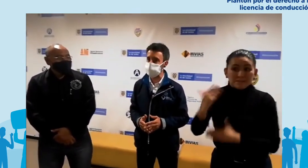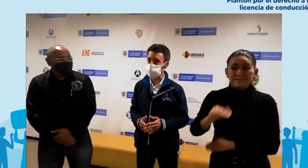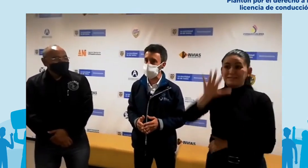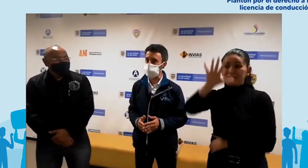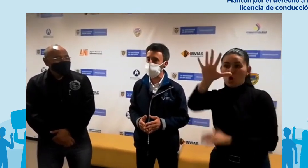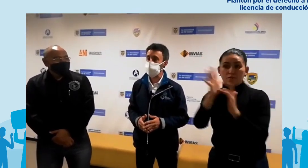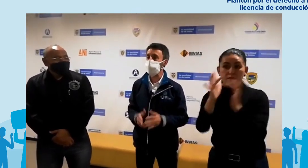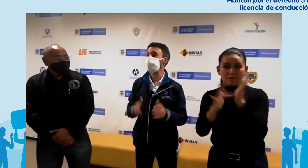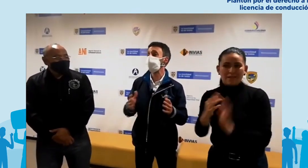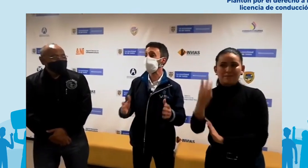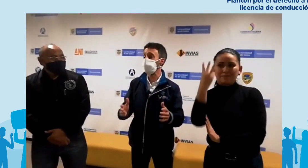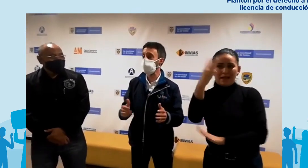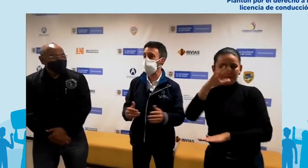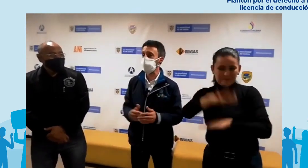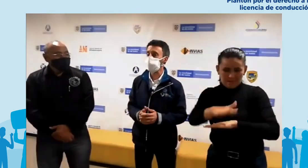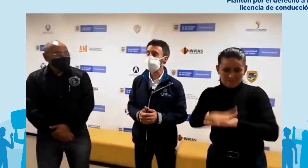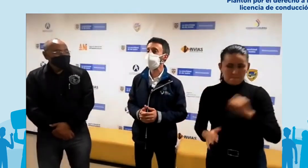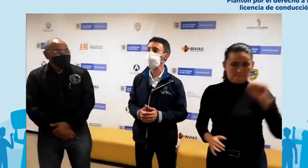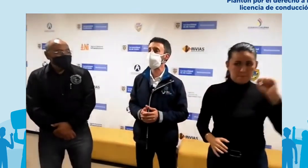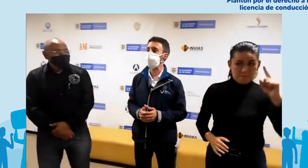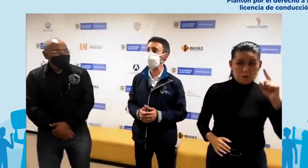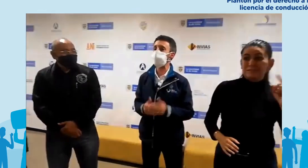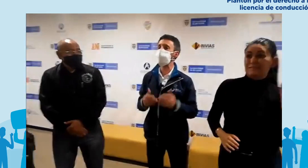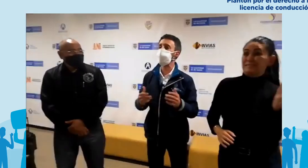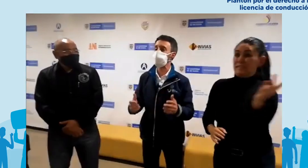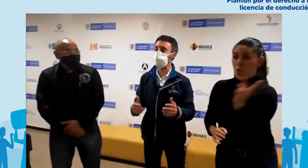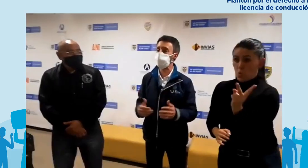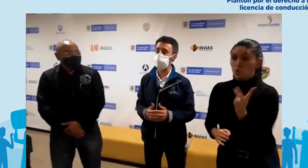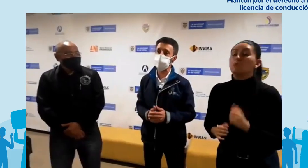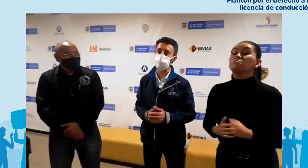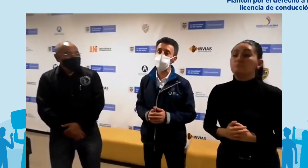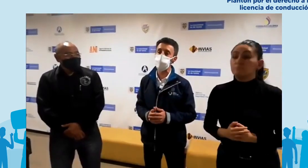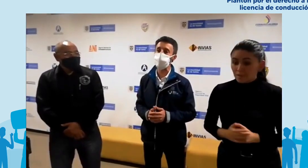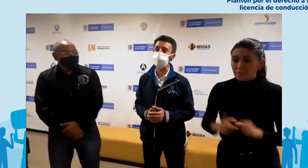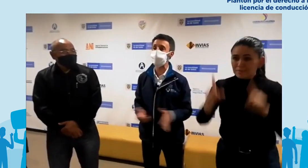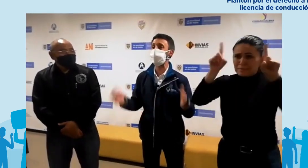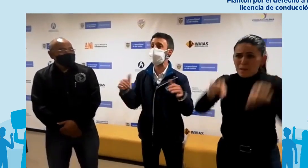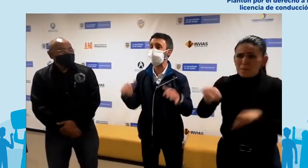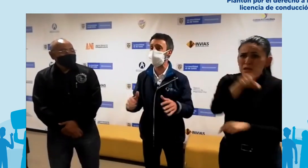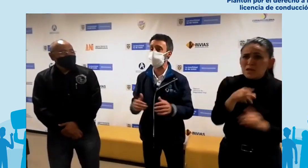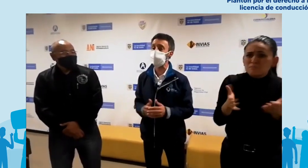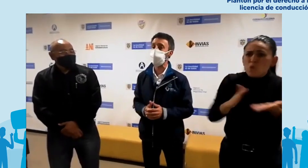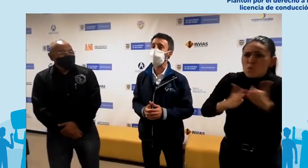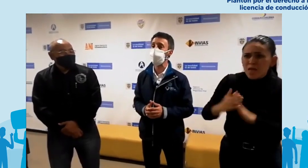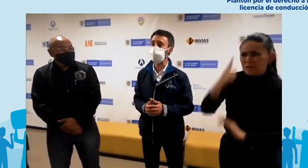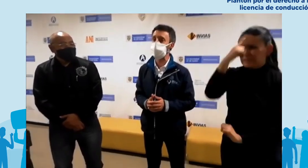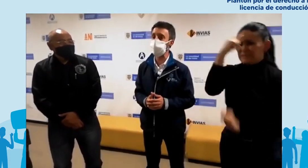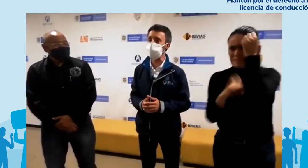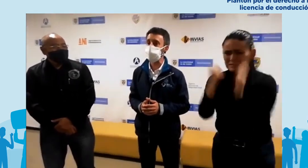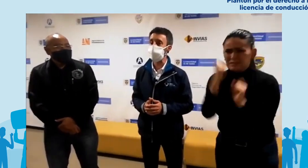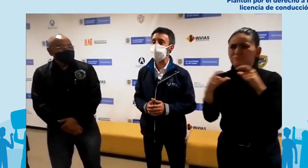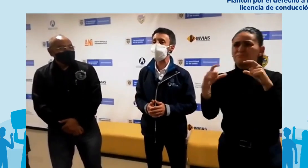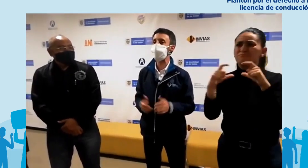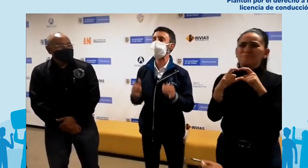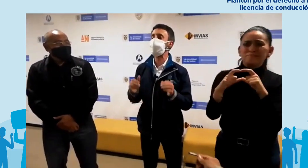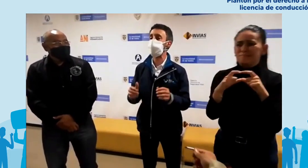tarde. En segundo lugar, todos los temas asociados a las preocupaciones de las licencias hoy vigentes se tendrán